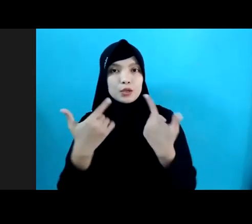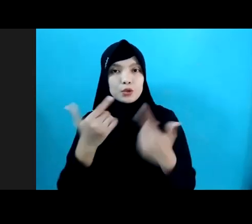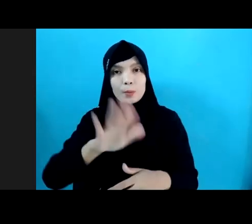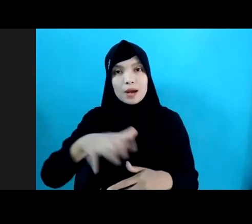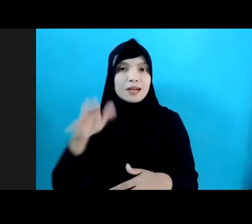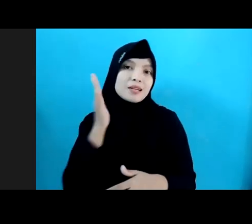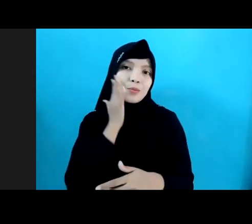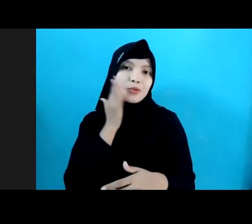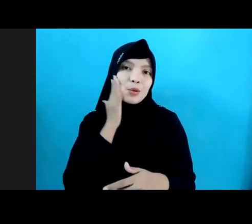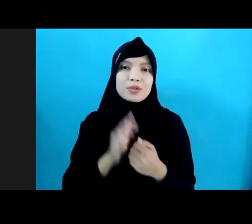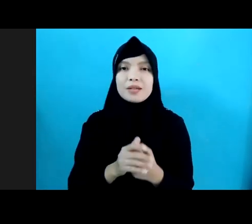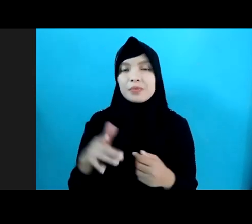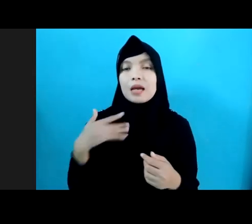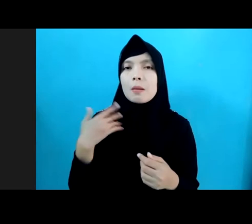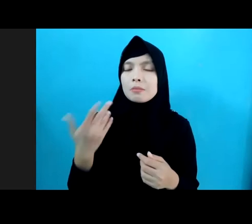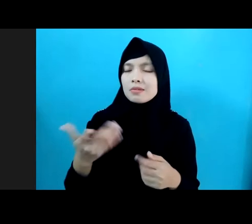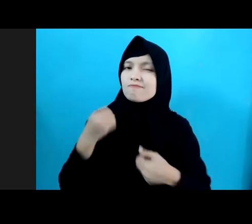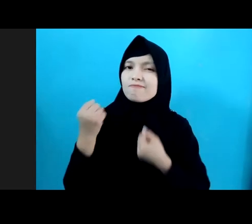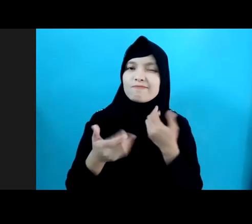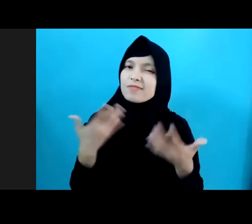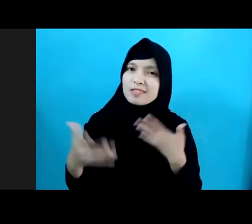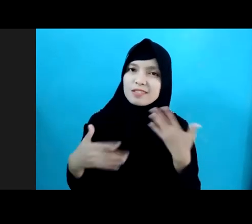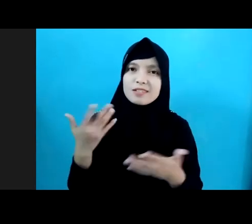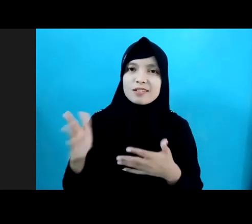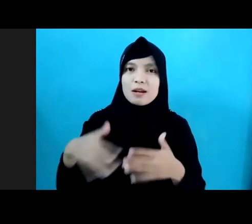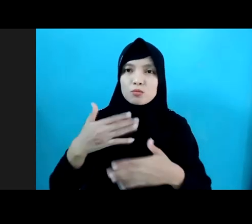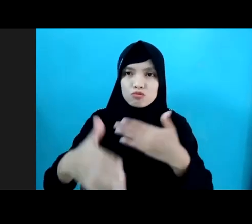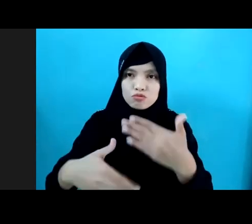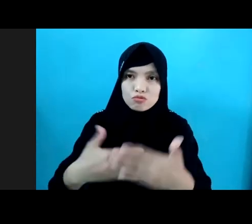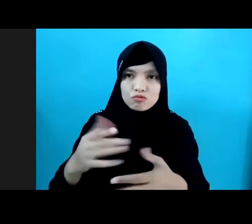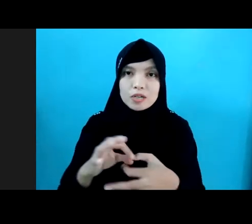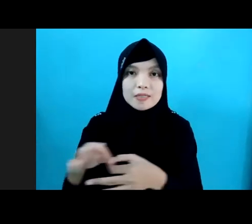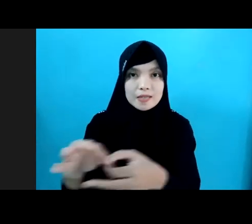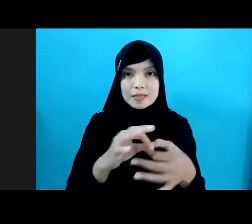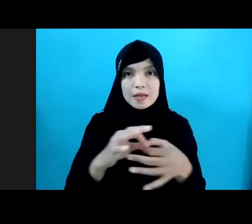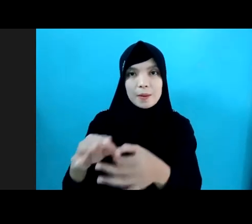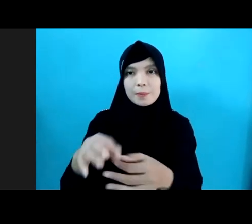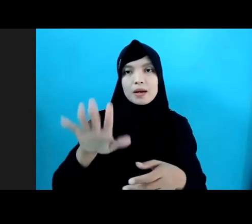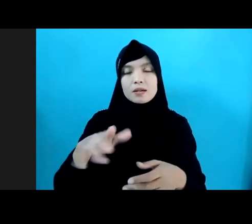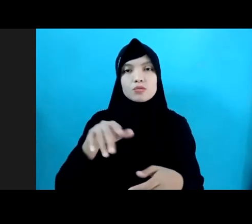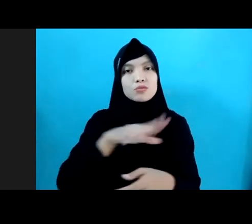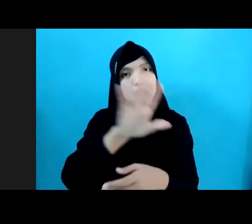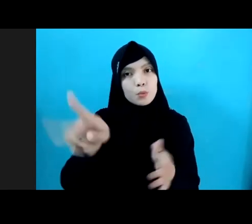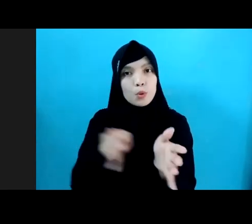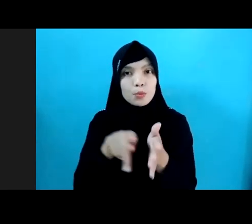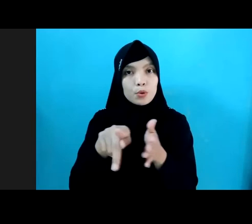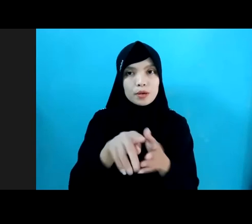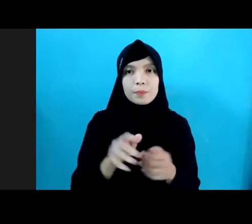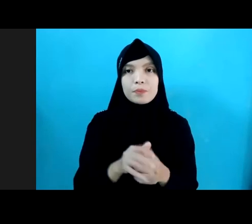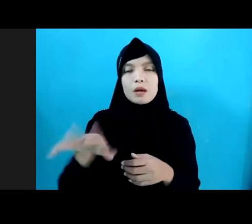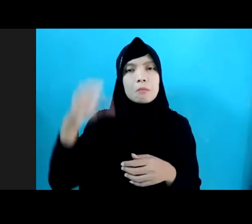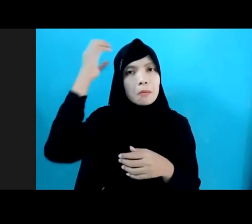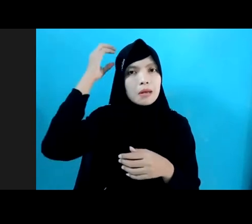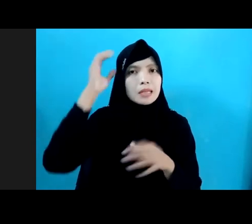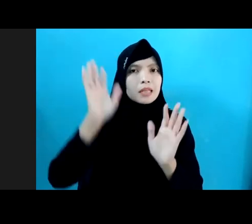sangat senang untuk meneruskan dan meningkatkan kerjasama dan kemitraan dalam berbagai program tidak saja dengan pemerintah